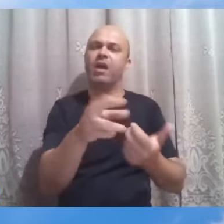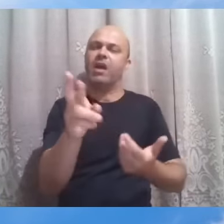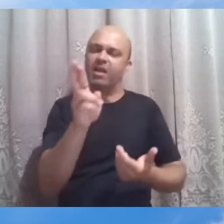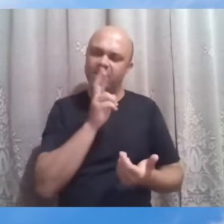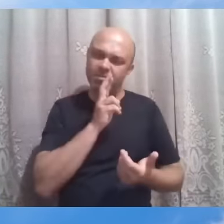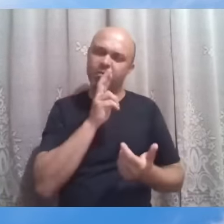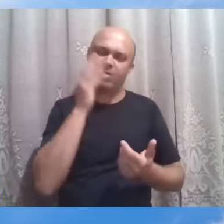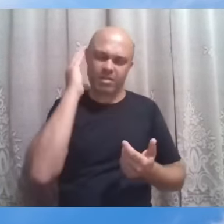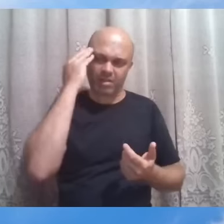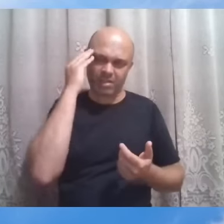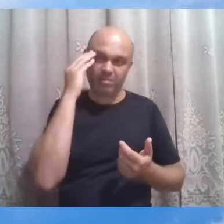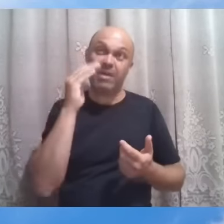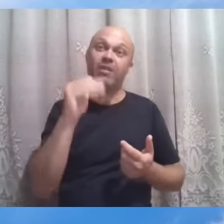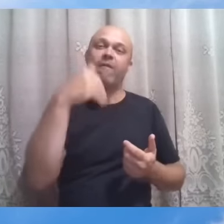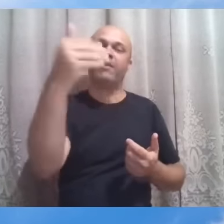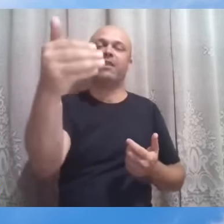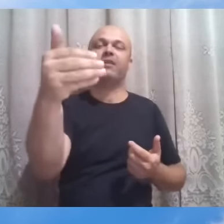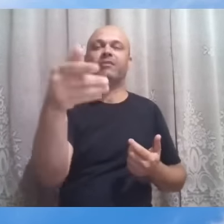estão logo ali.